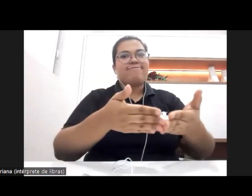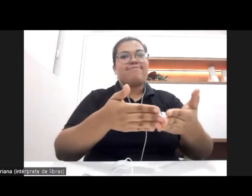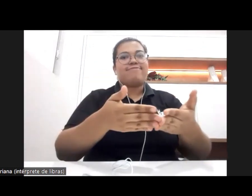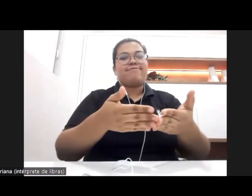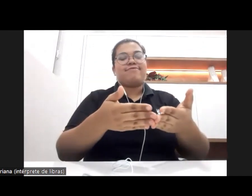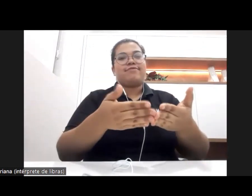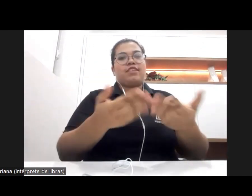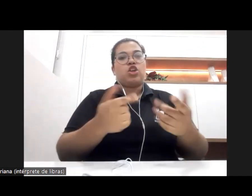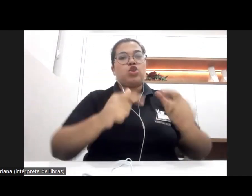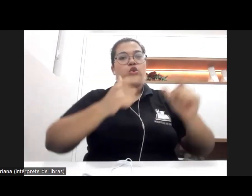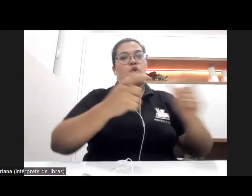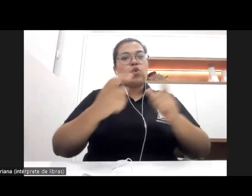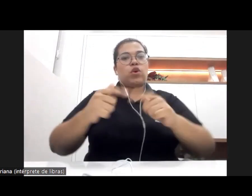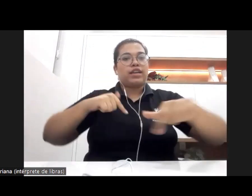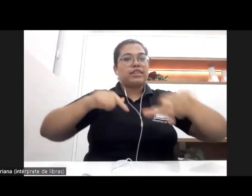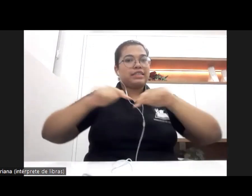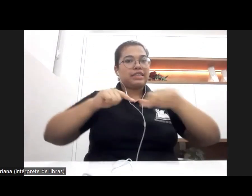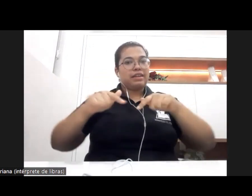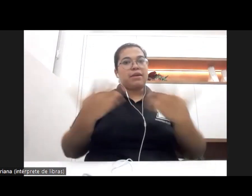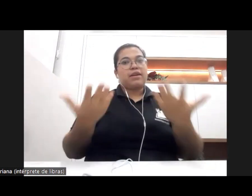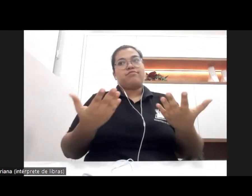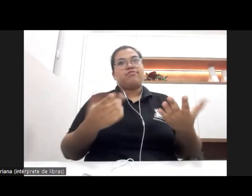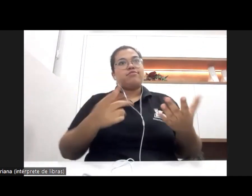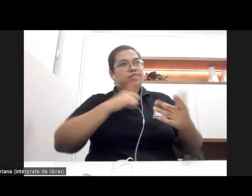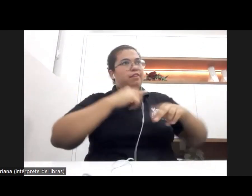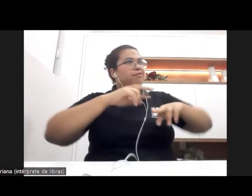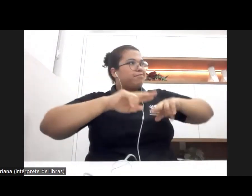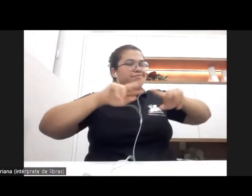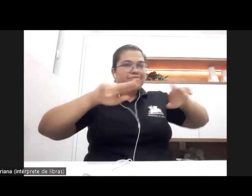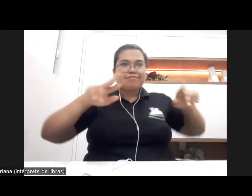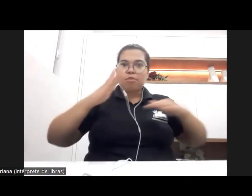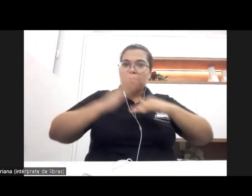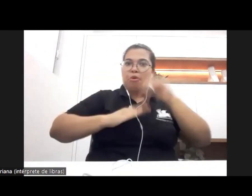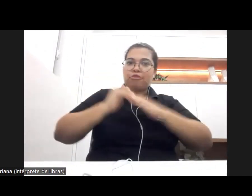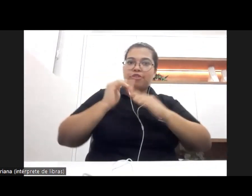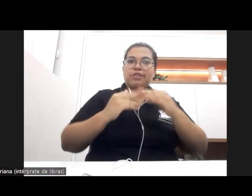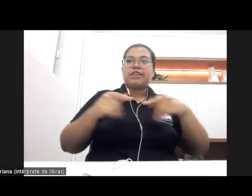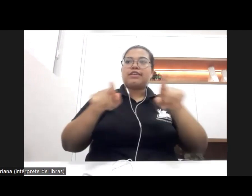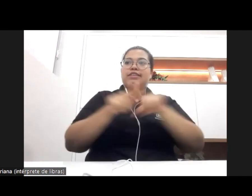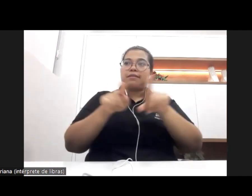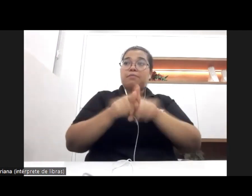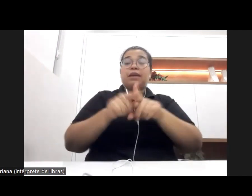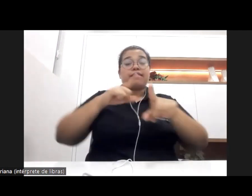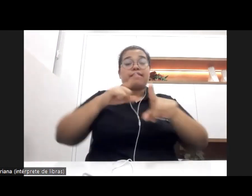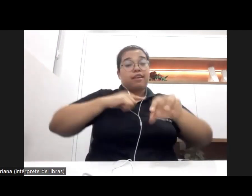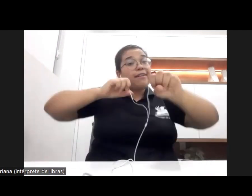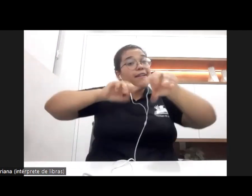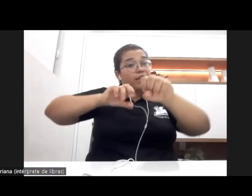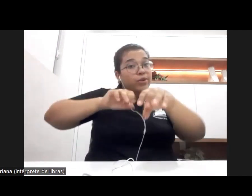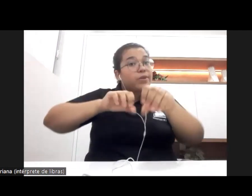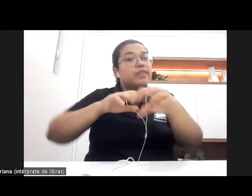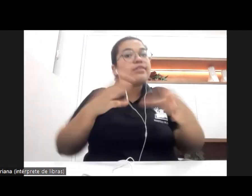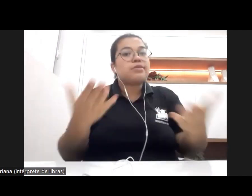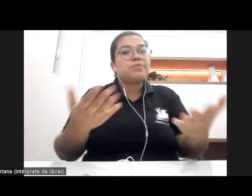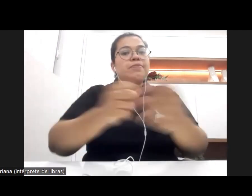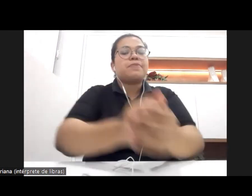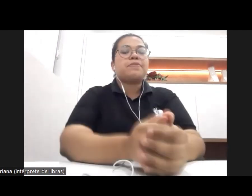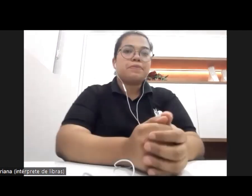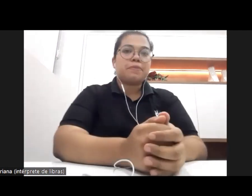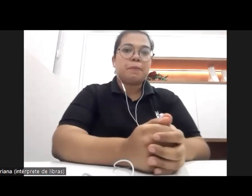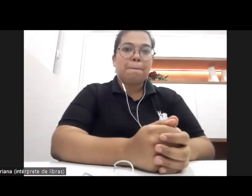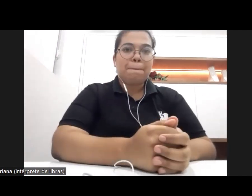não seria diferente também no âmbito da política de educação. Bem,